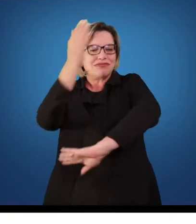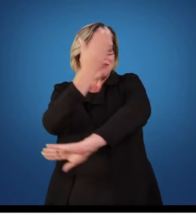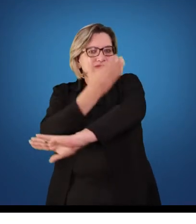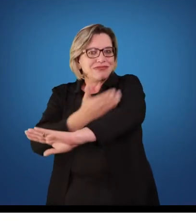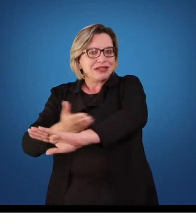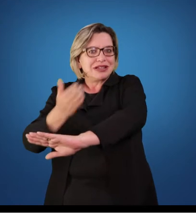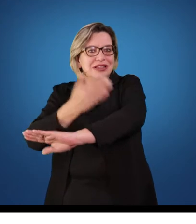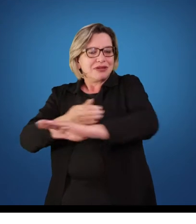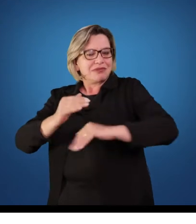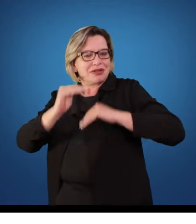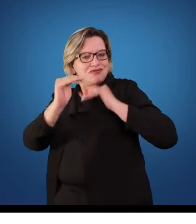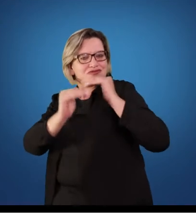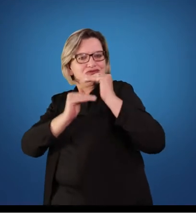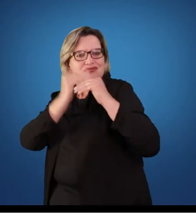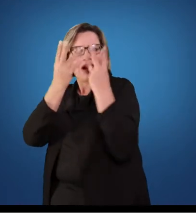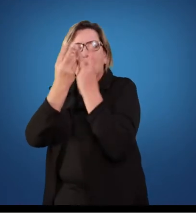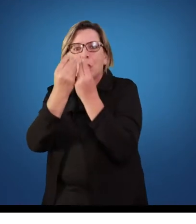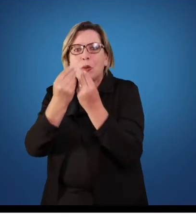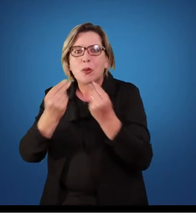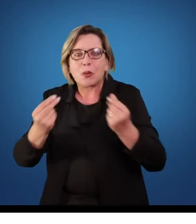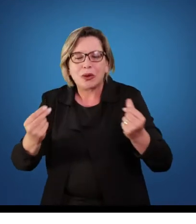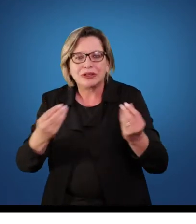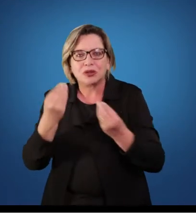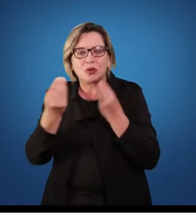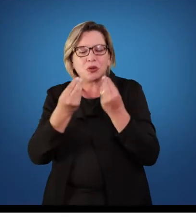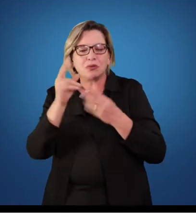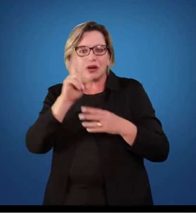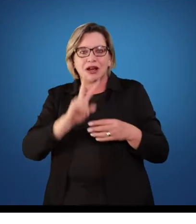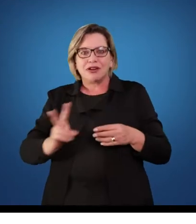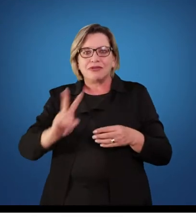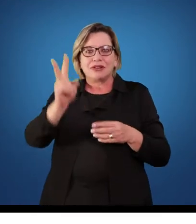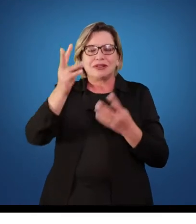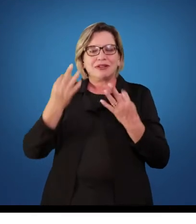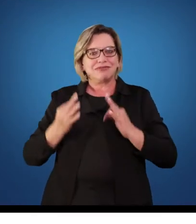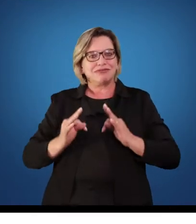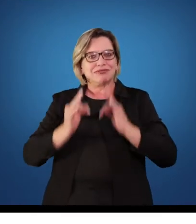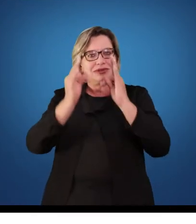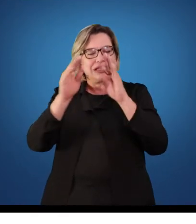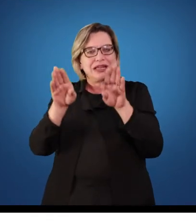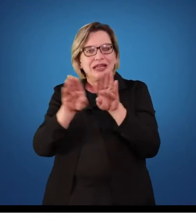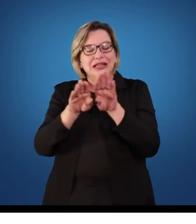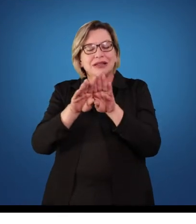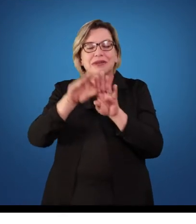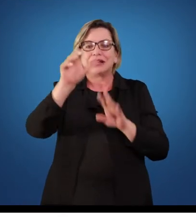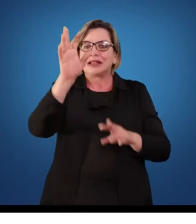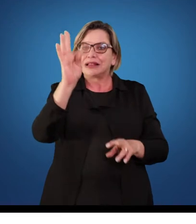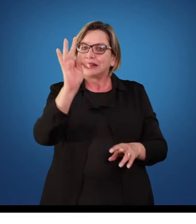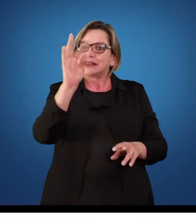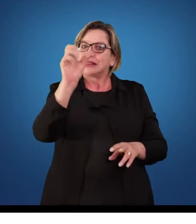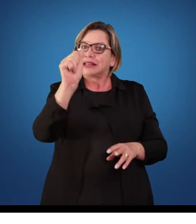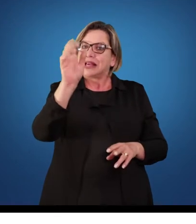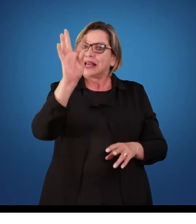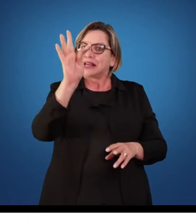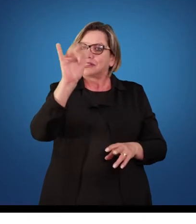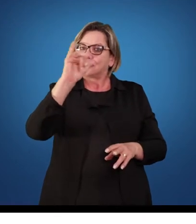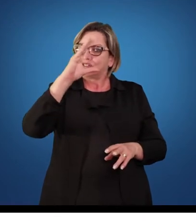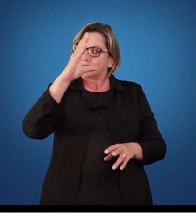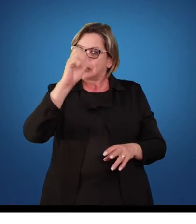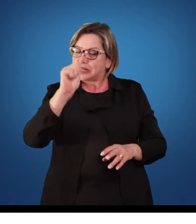ao desempenho máximo, à valorização da técnica e da tática. No contexto escolar, não são esses